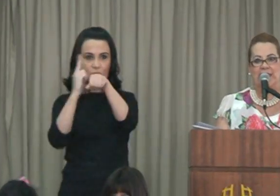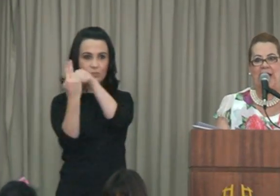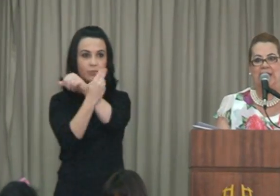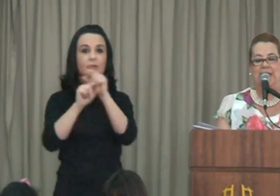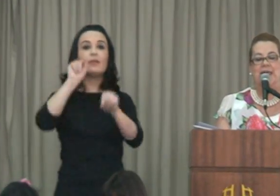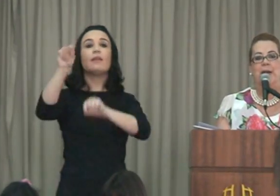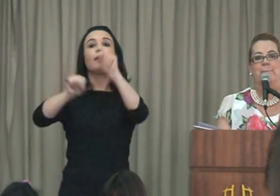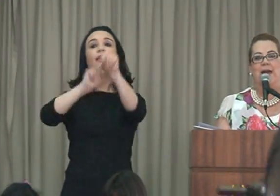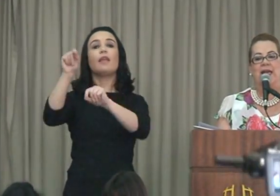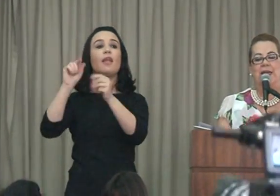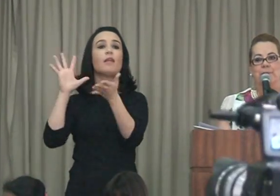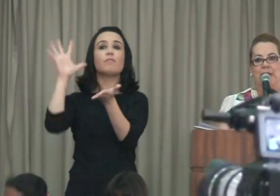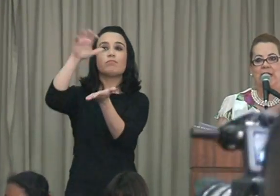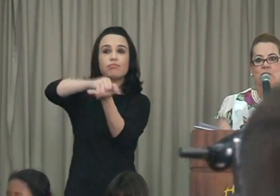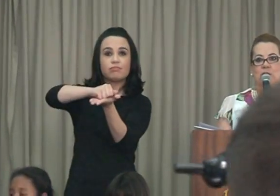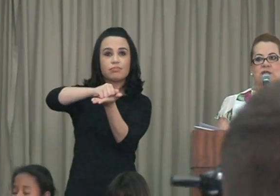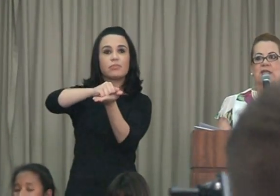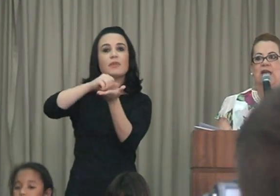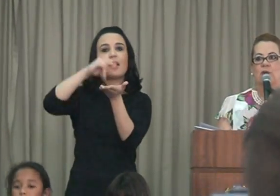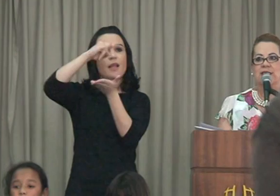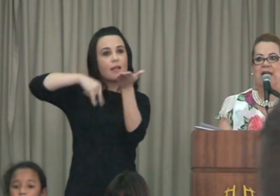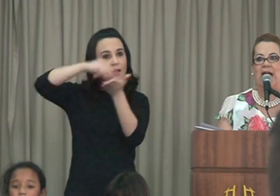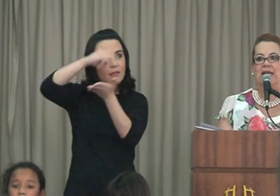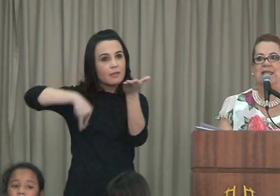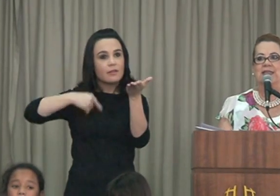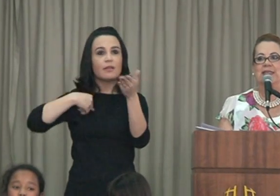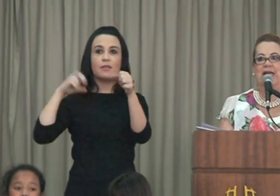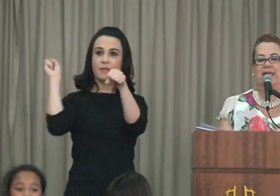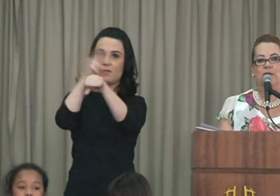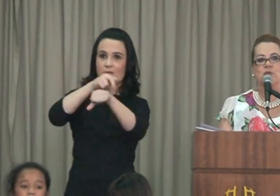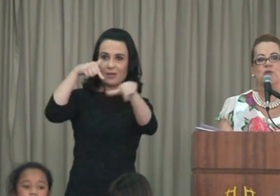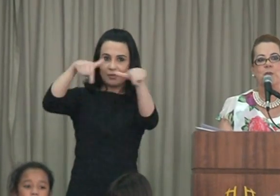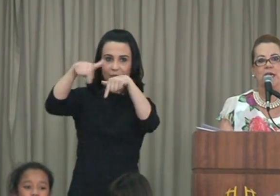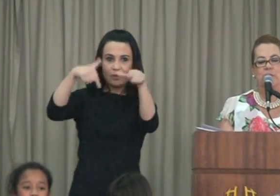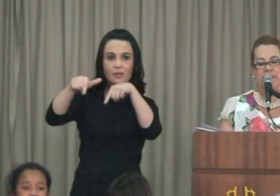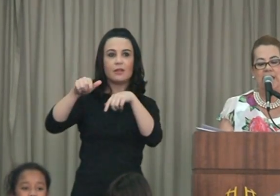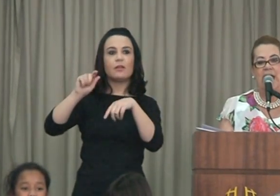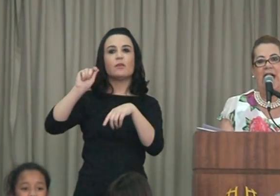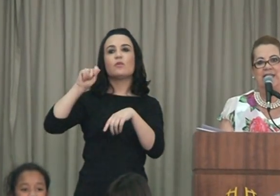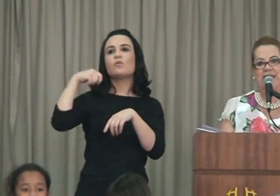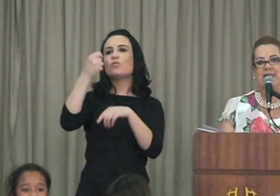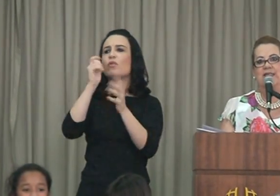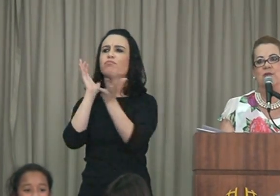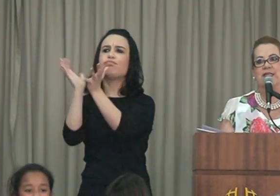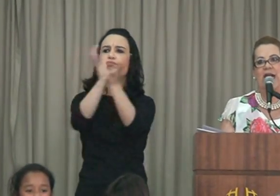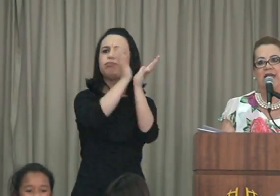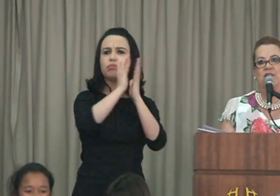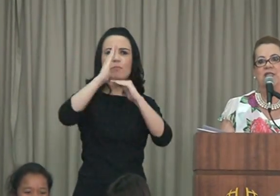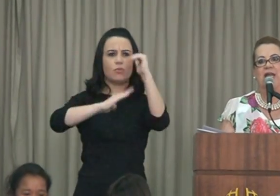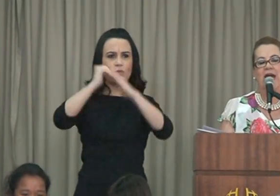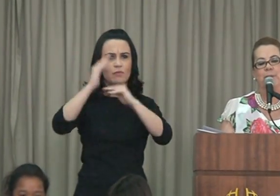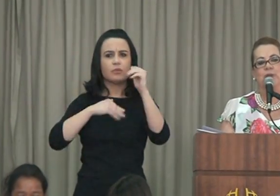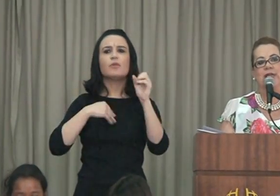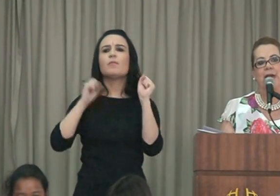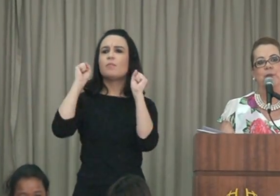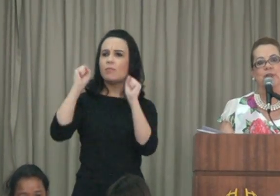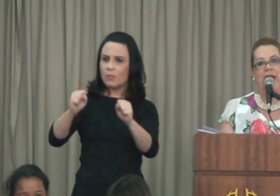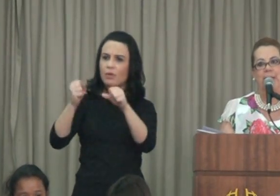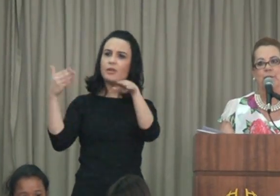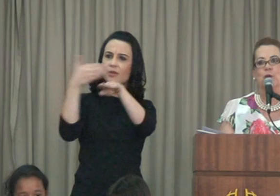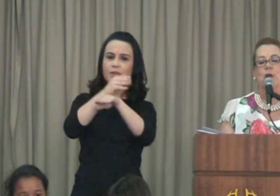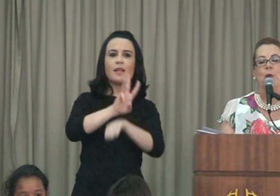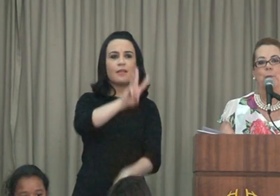cadastrar para empregos na nossa área de talentos humanos, acesse no site www